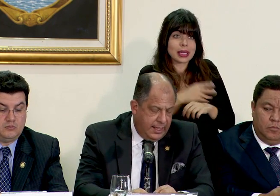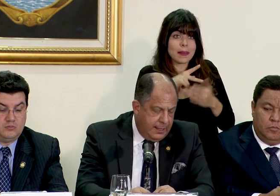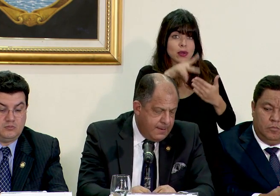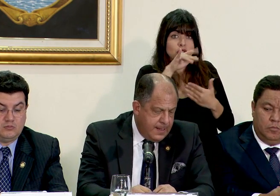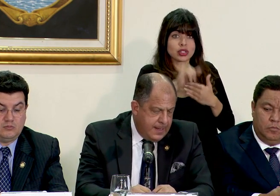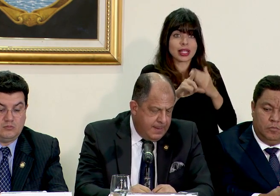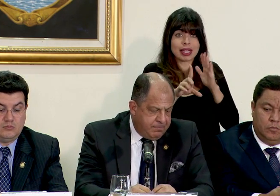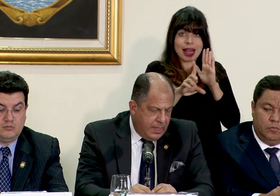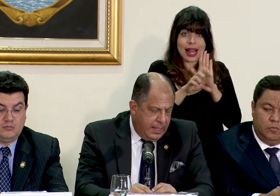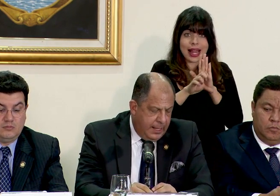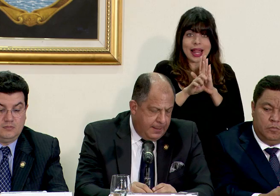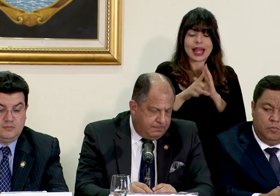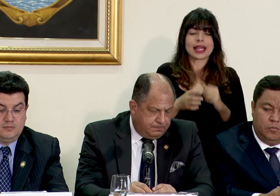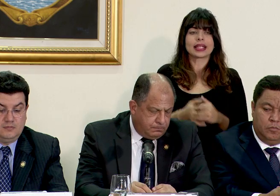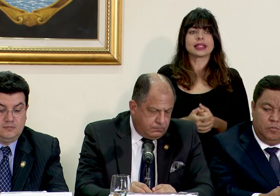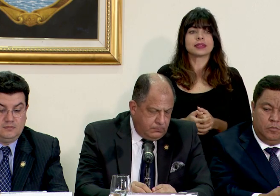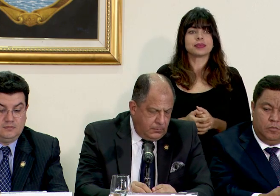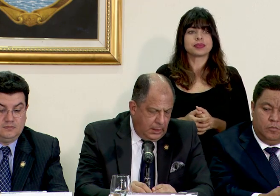proyecto de ley